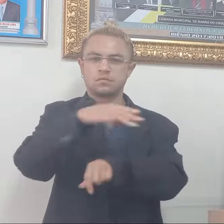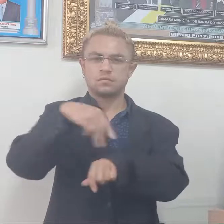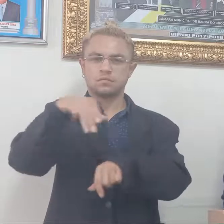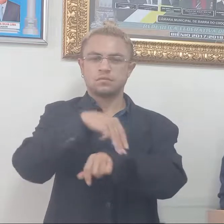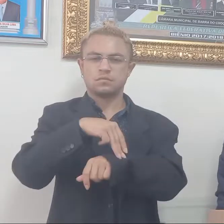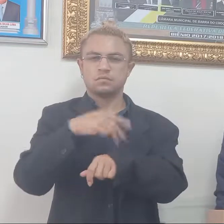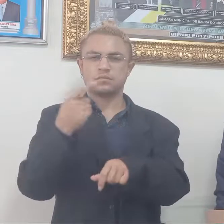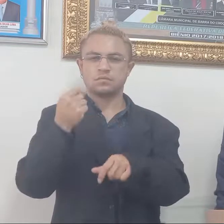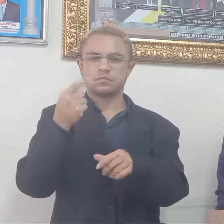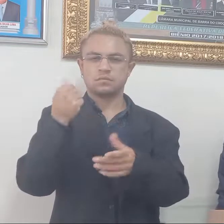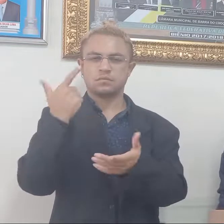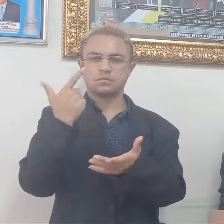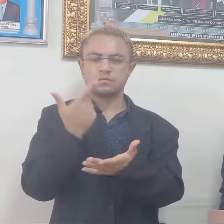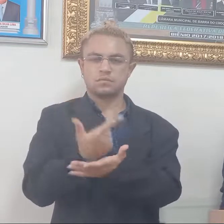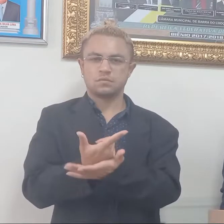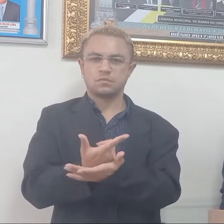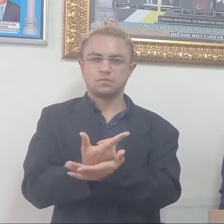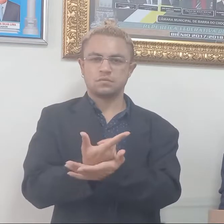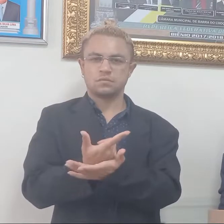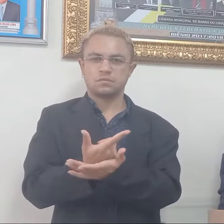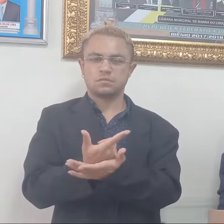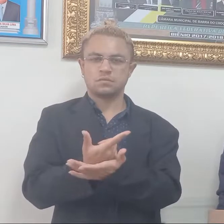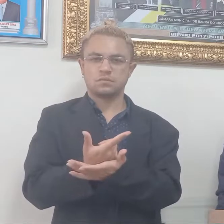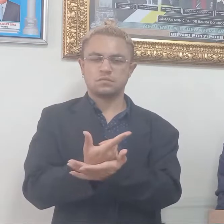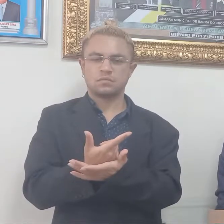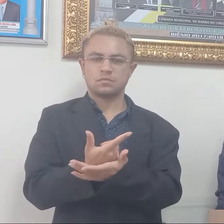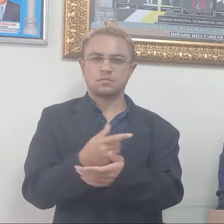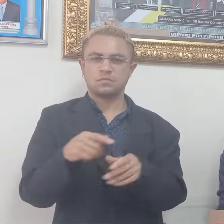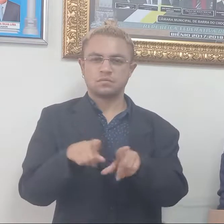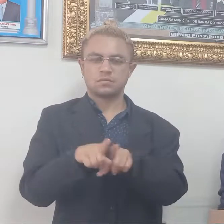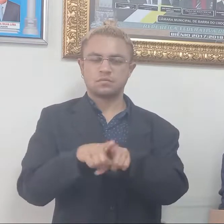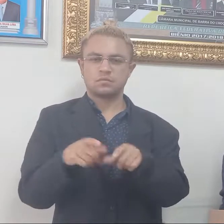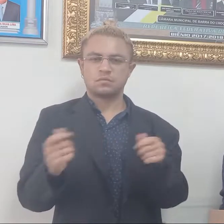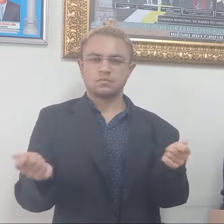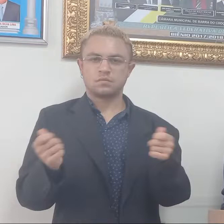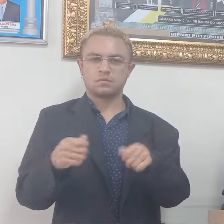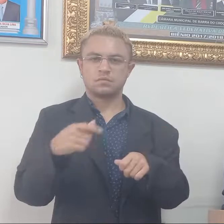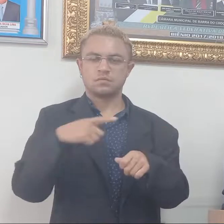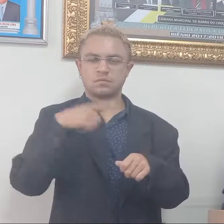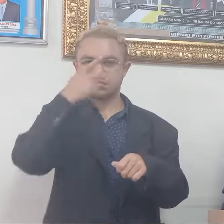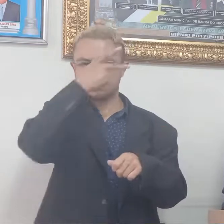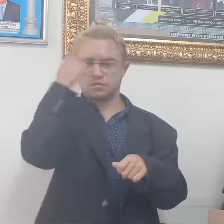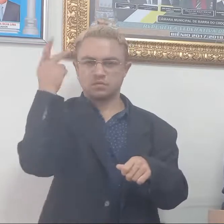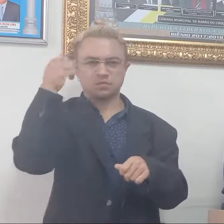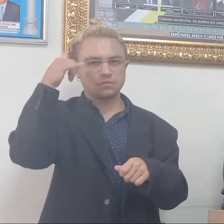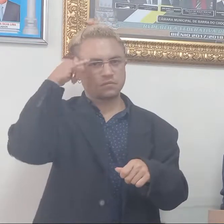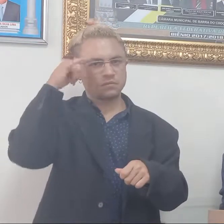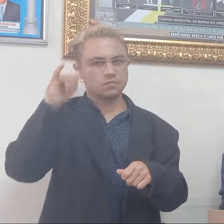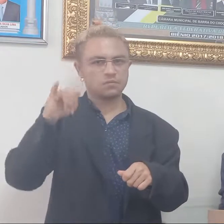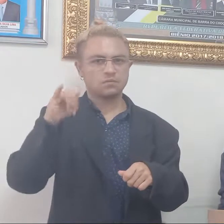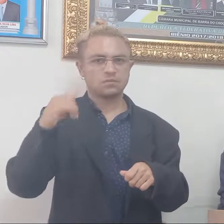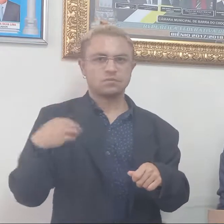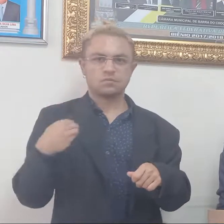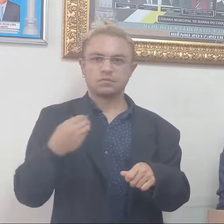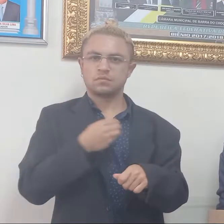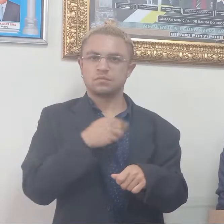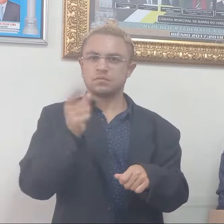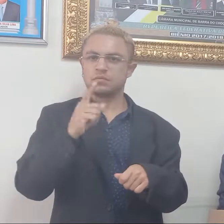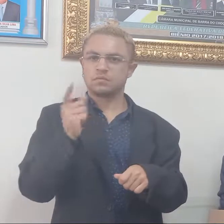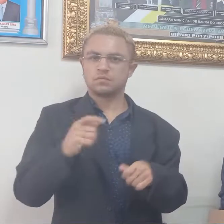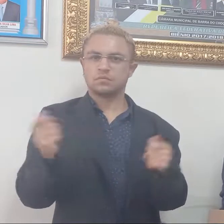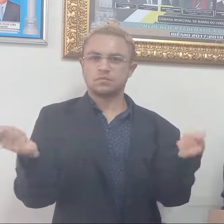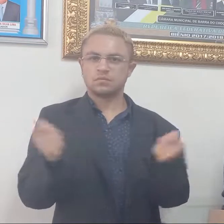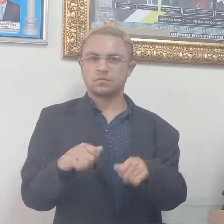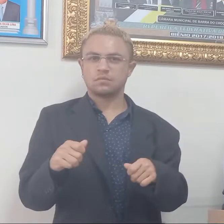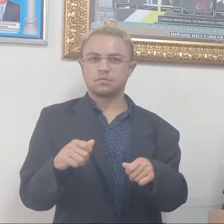vencimento ou de qualquer outra vantagem dos agentes comunitários de saúde, dos agentes de combate a endemias, não serão objeto de inclusão no cálculo